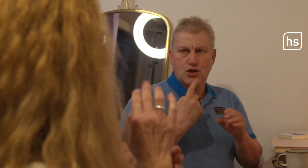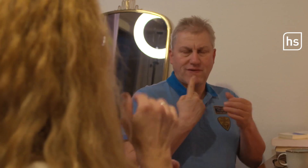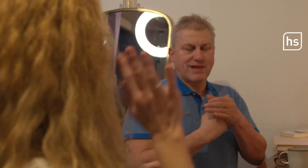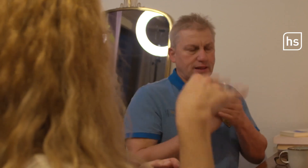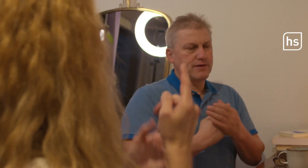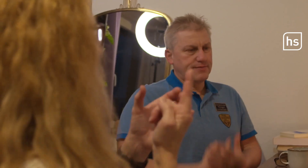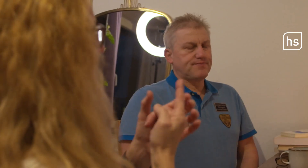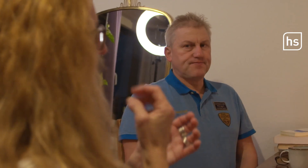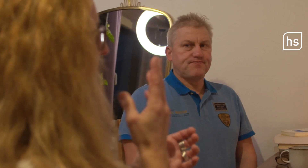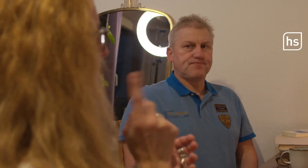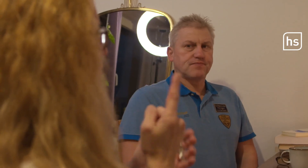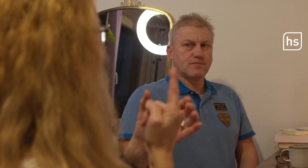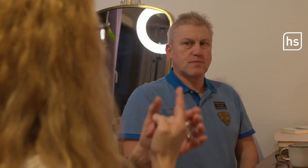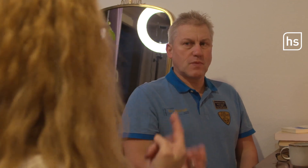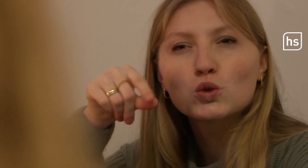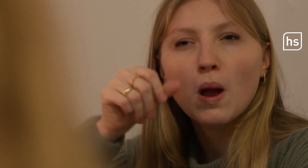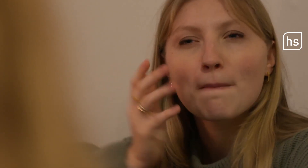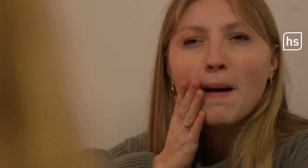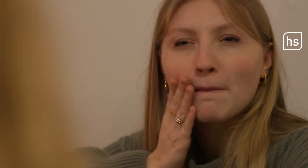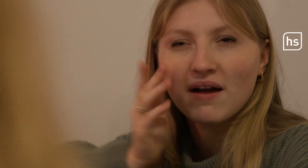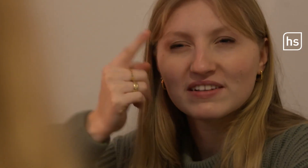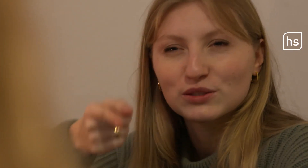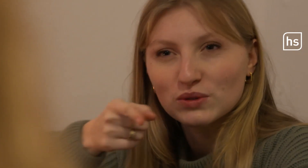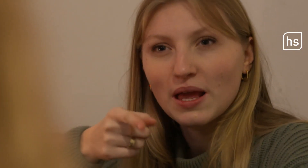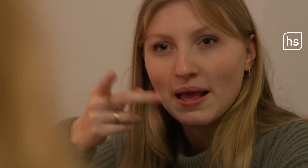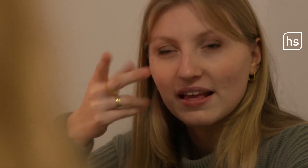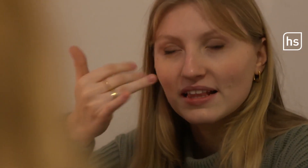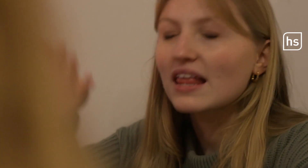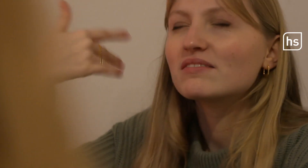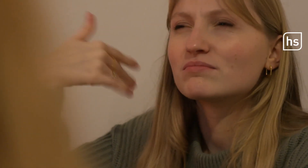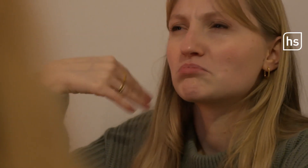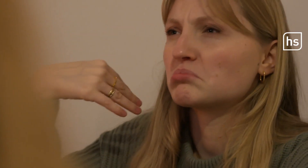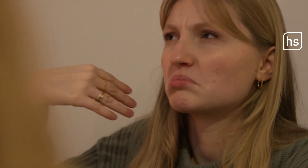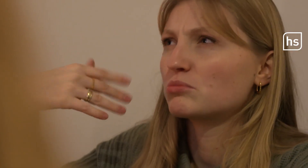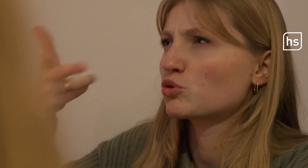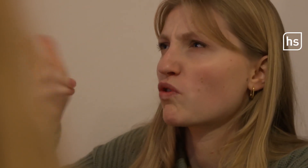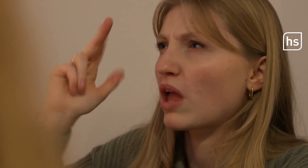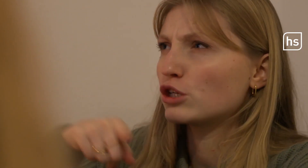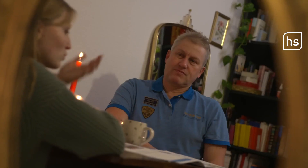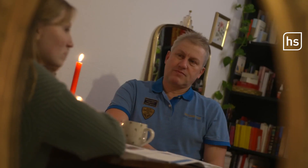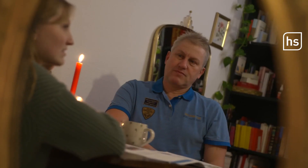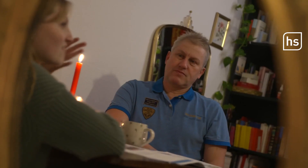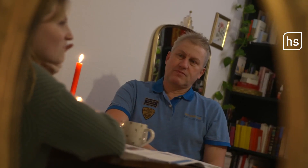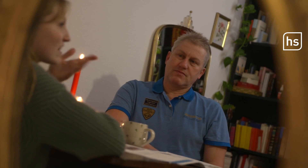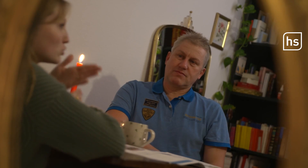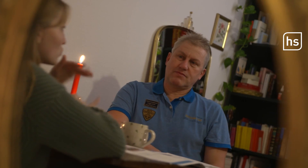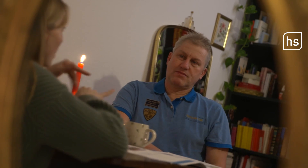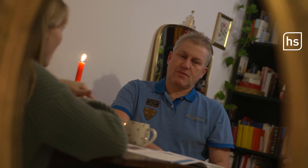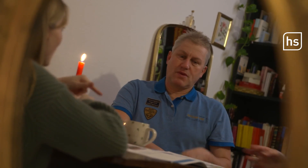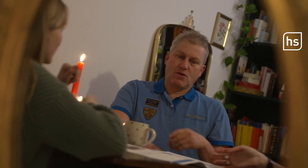Beide Eltern sind von Geburt an gehörlos. Annalisa ist deshalb mit Gebärdensprache aufgewachsen und hat sie noch vor der Lautsprache gelernt. Sie hat ein Problem